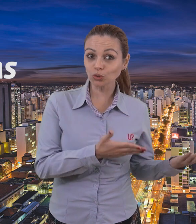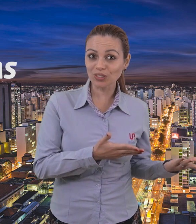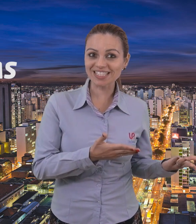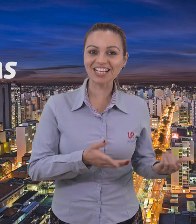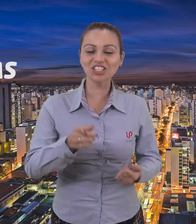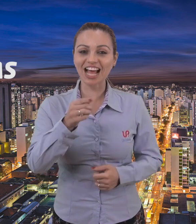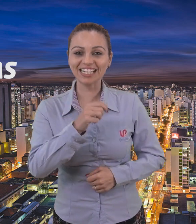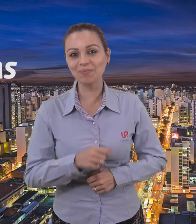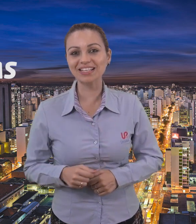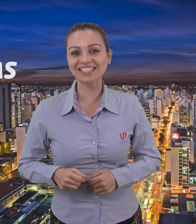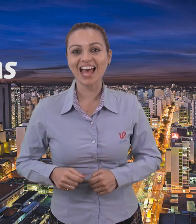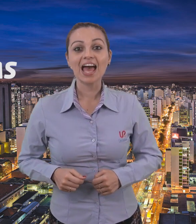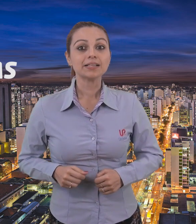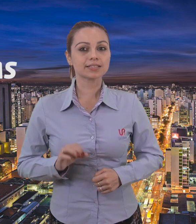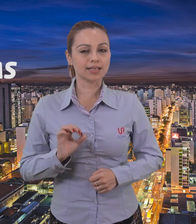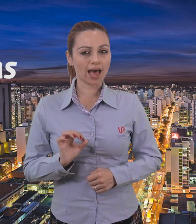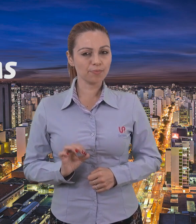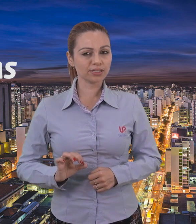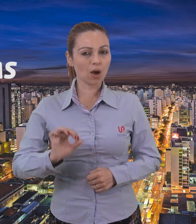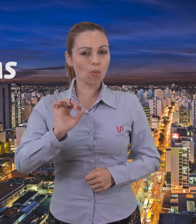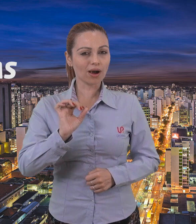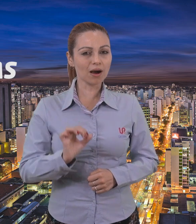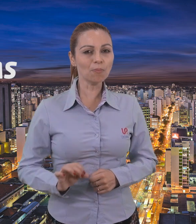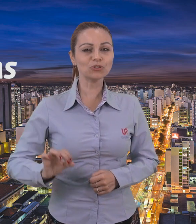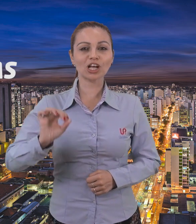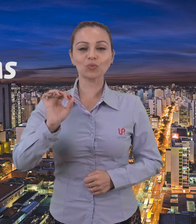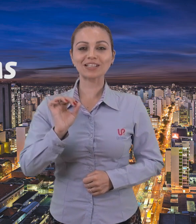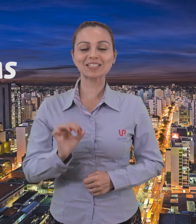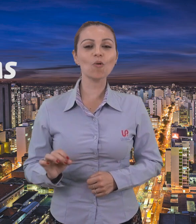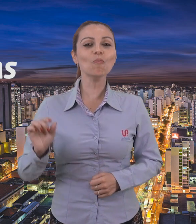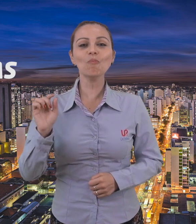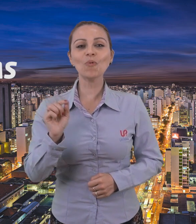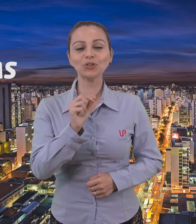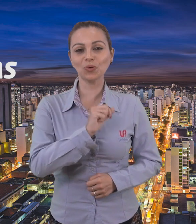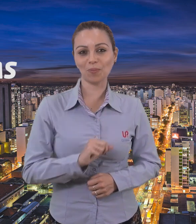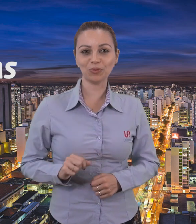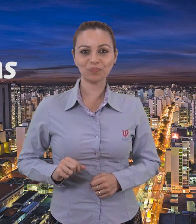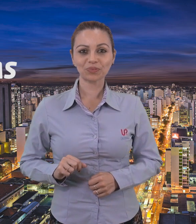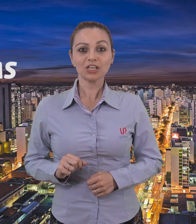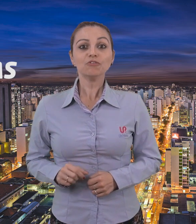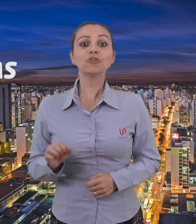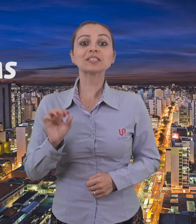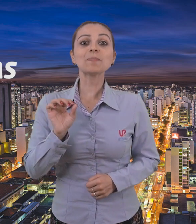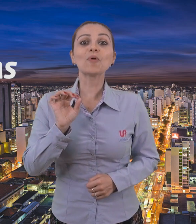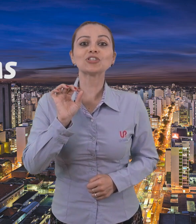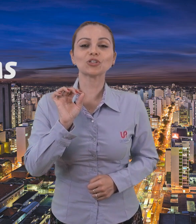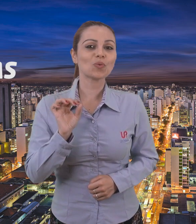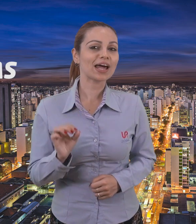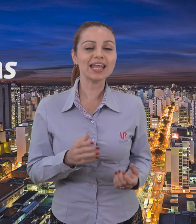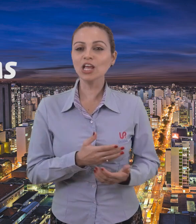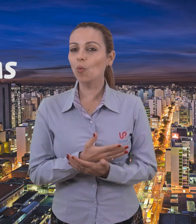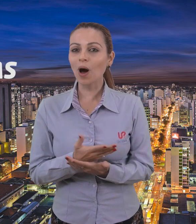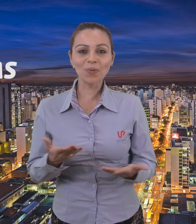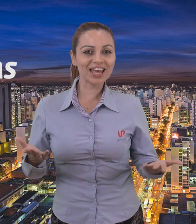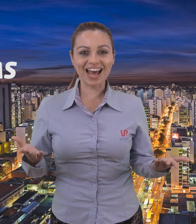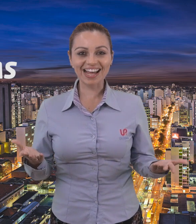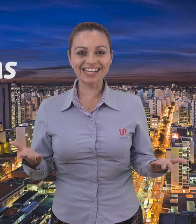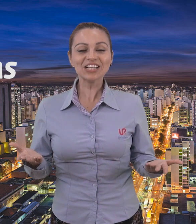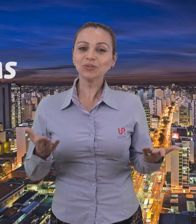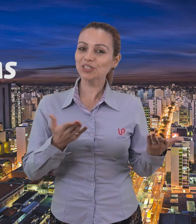docente na Libras? Saiba que é um campo de atuação muito amplo. Você pode atuar em qualquer área, nos